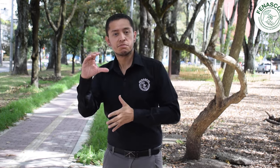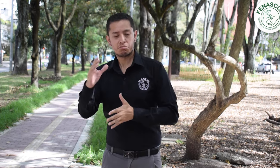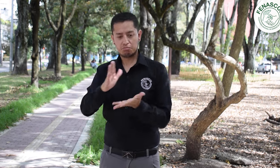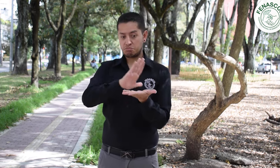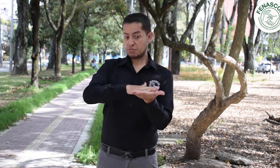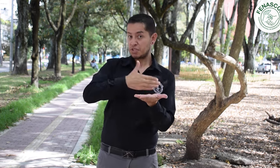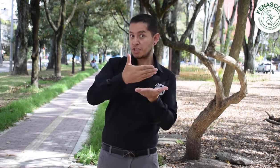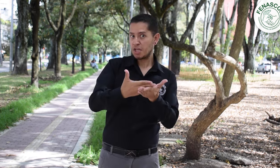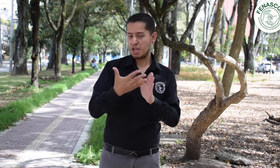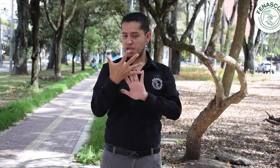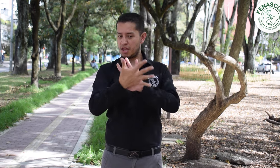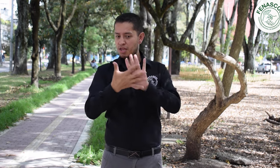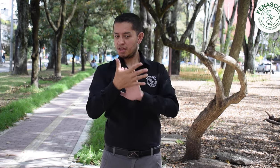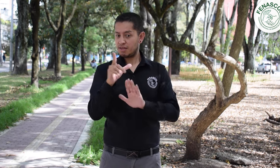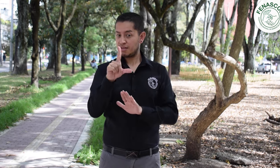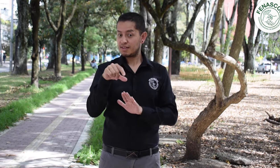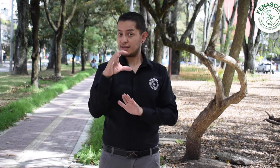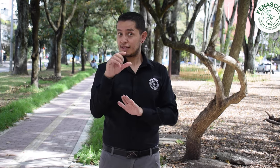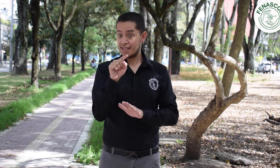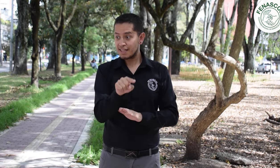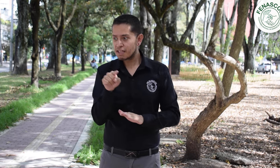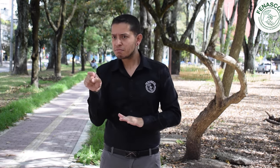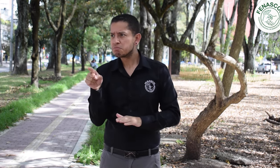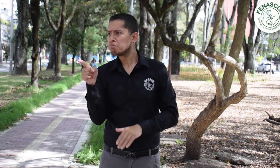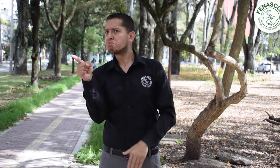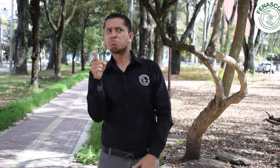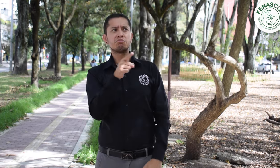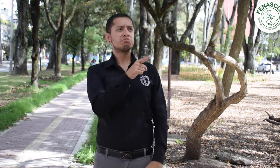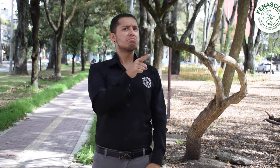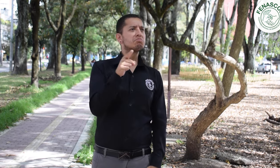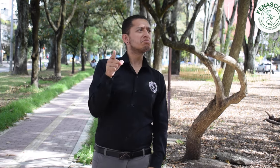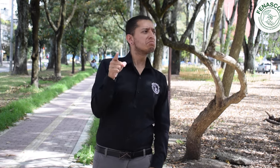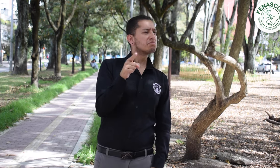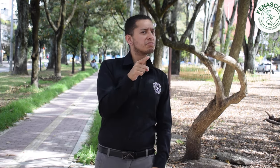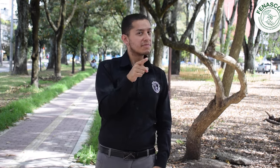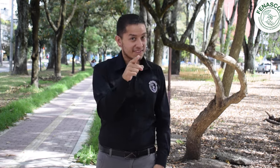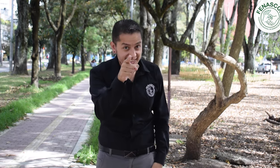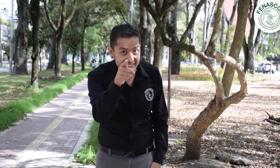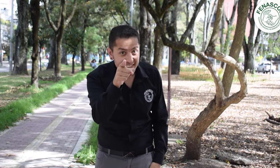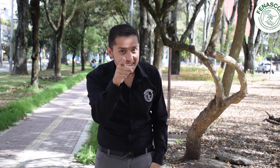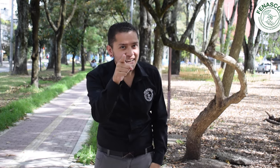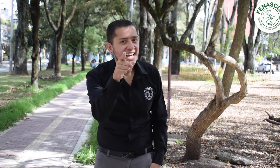Y te interesa ser parte de FENASCOL como traductor presentador sordo.